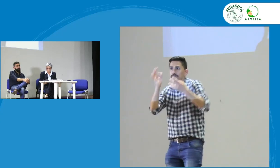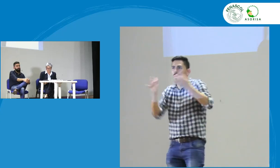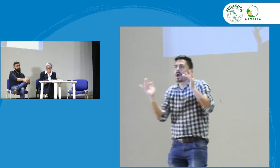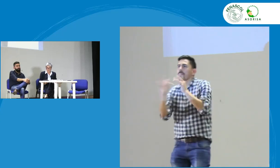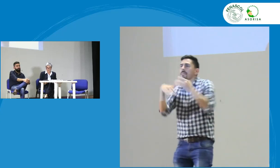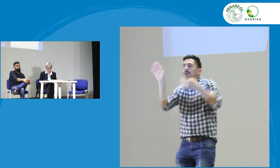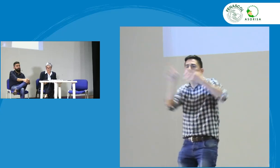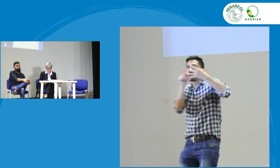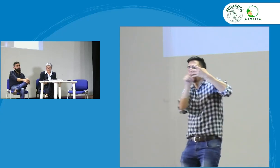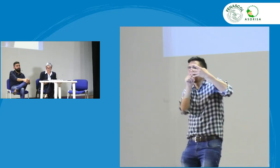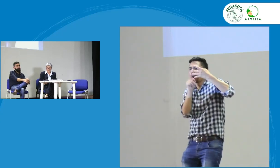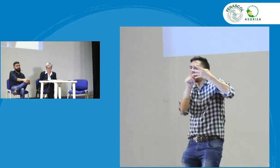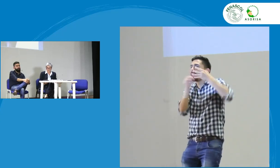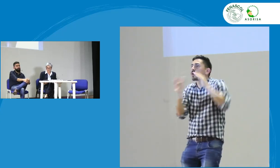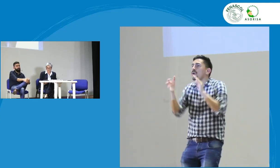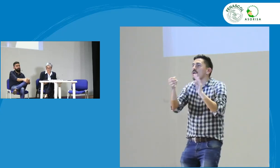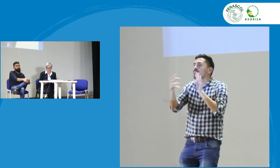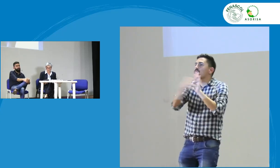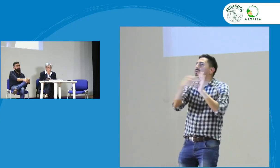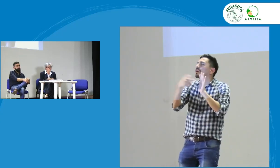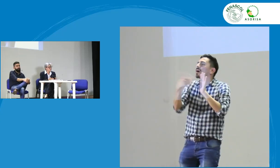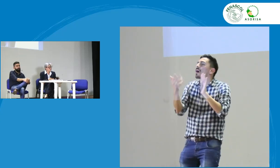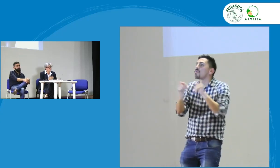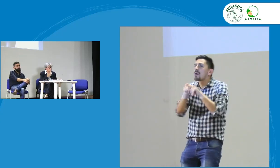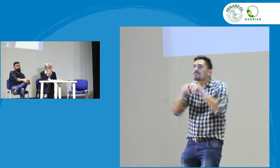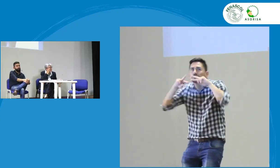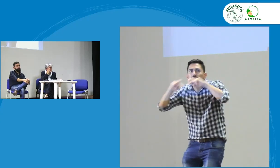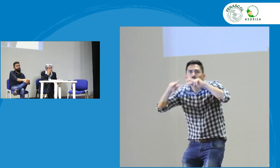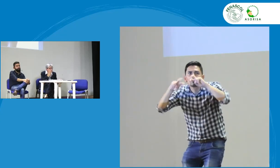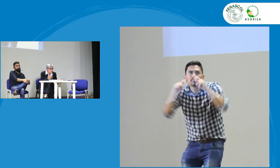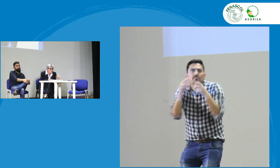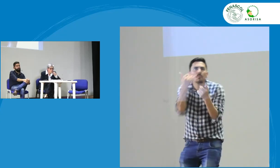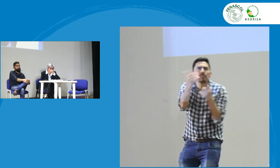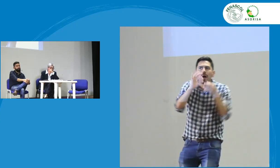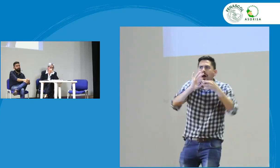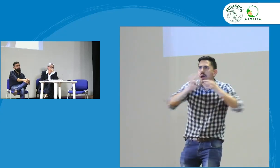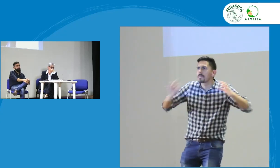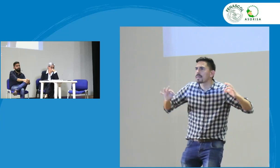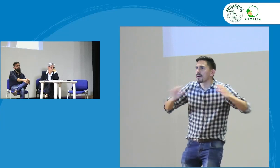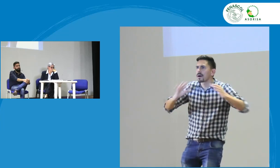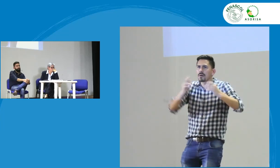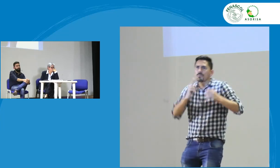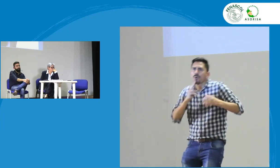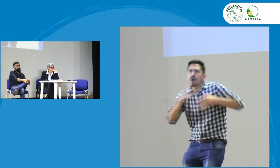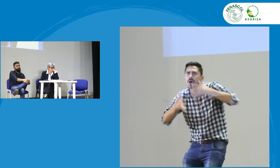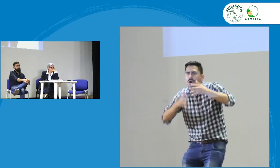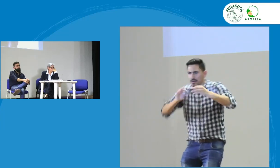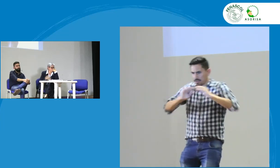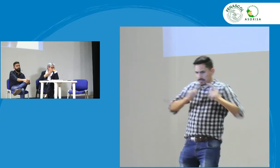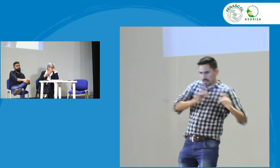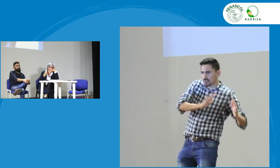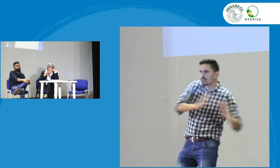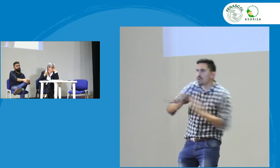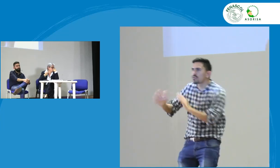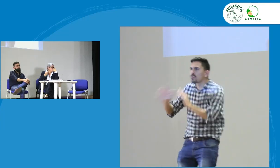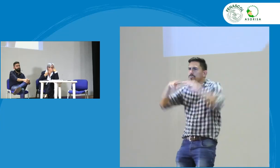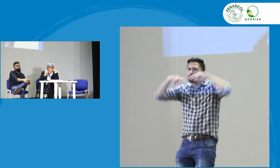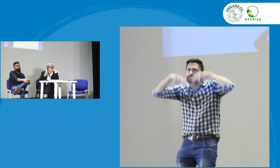entonces como sabemos en el corpus hace parte de la investigación vamos a hablar de la gramática